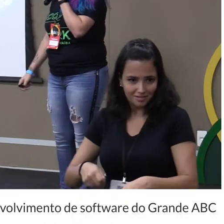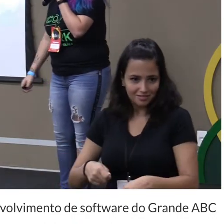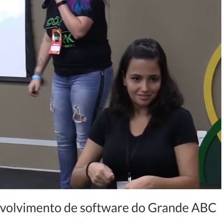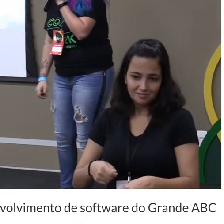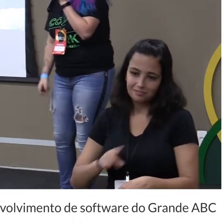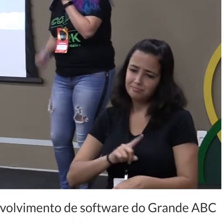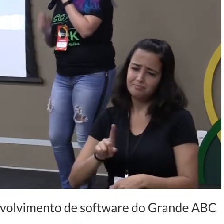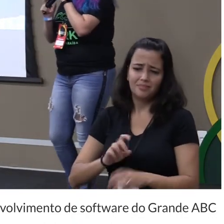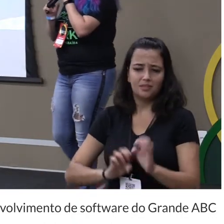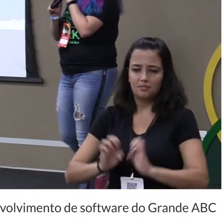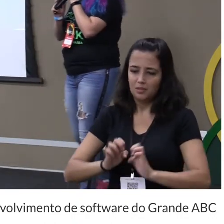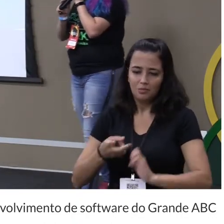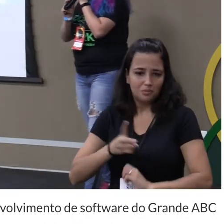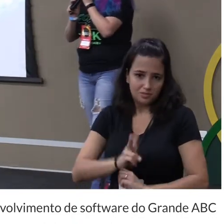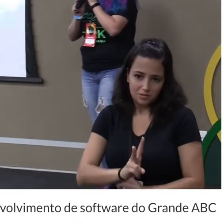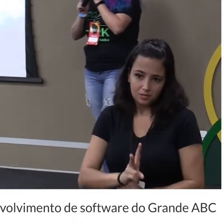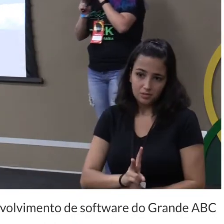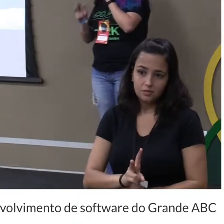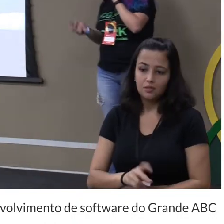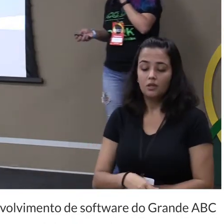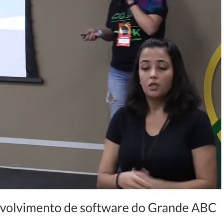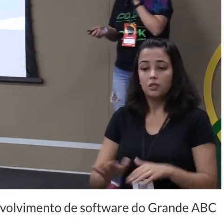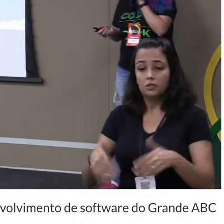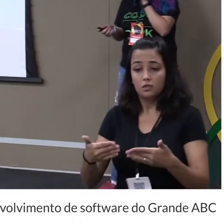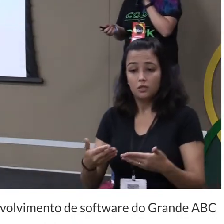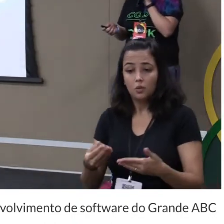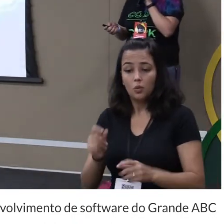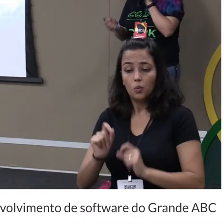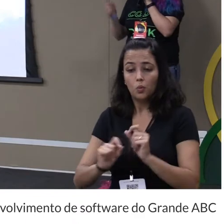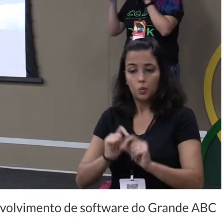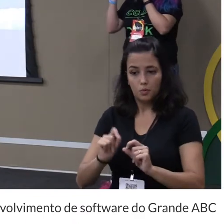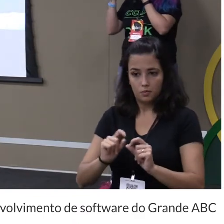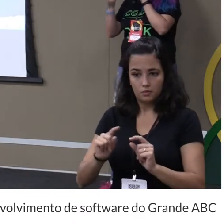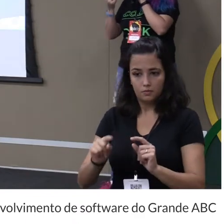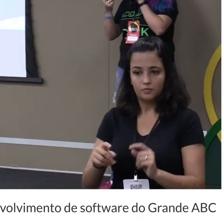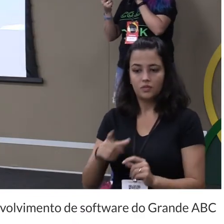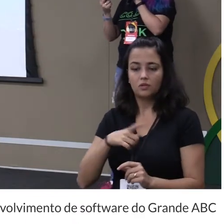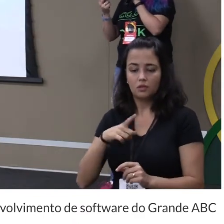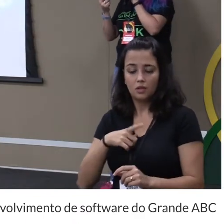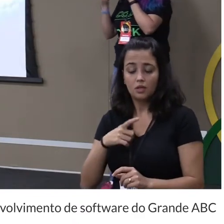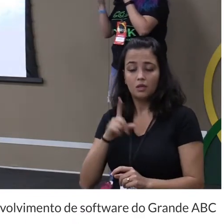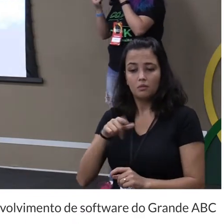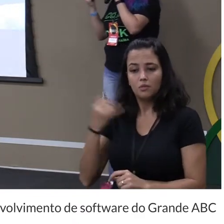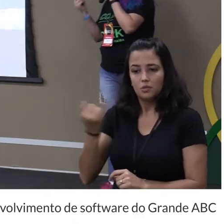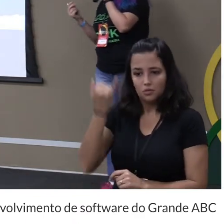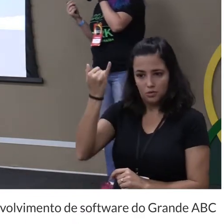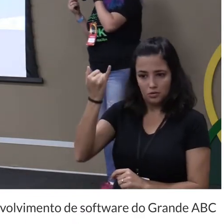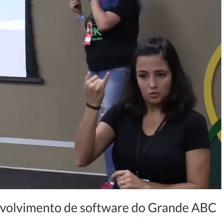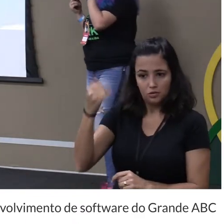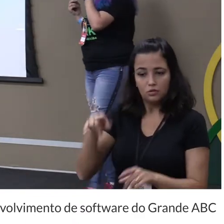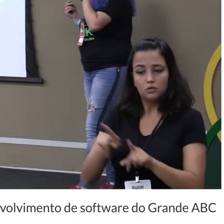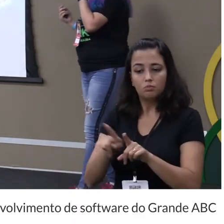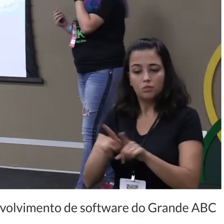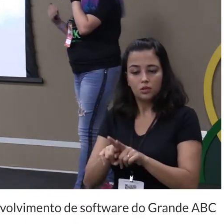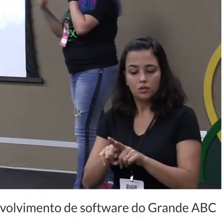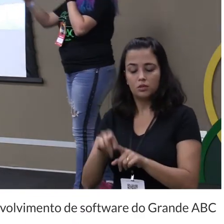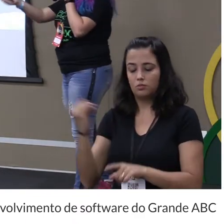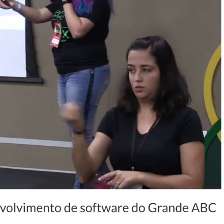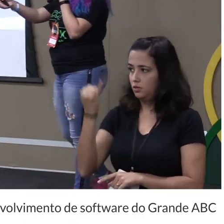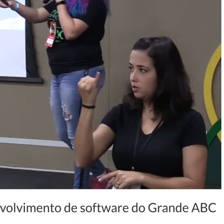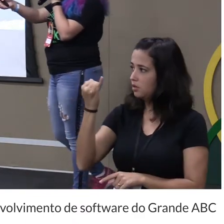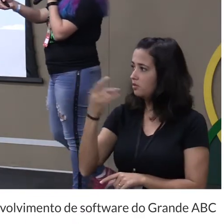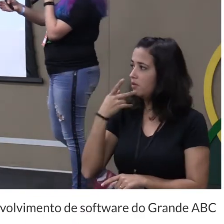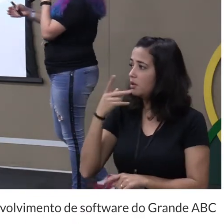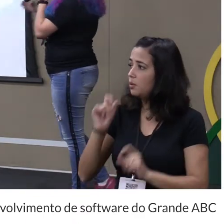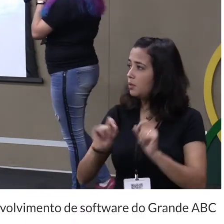a criança não dá entendeu então assim tem esses dois pontos e uma coisa também que é bem importante a gente